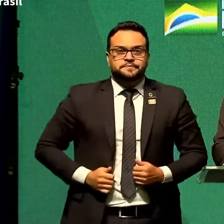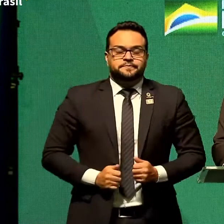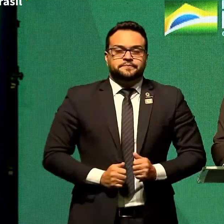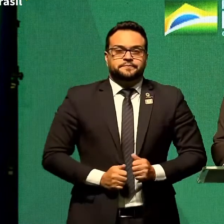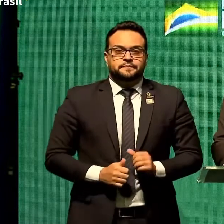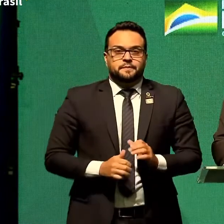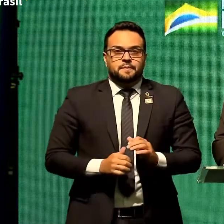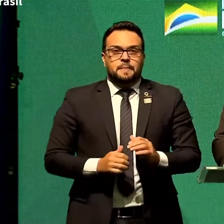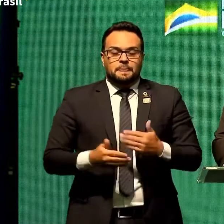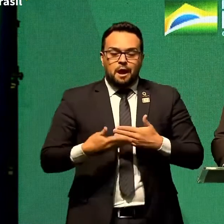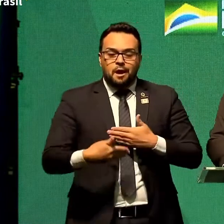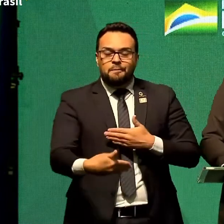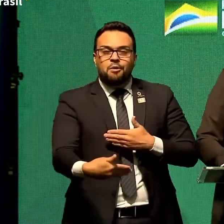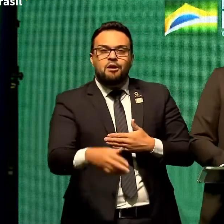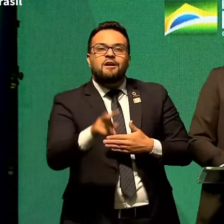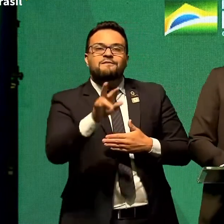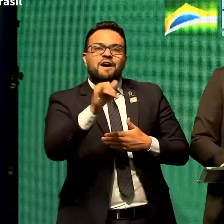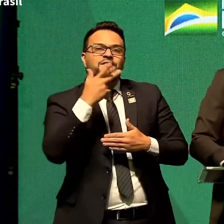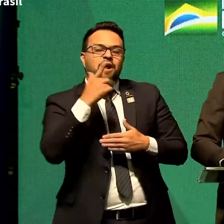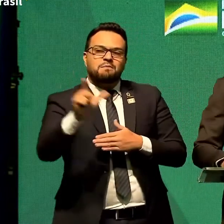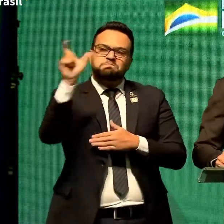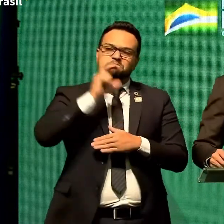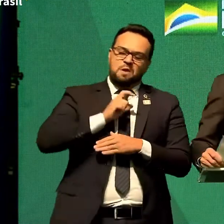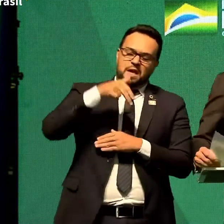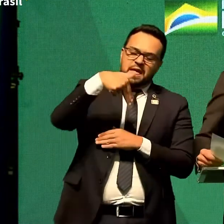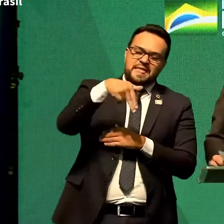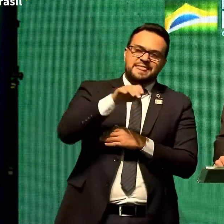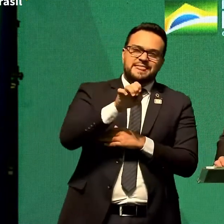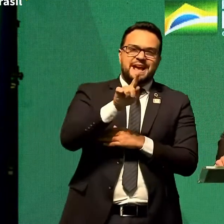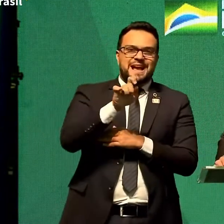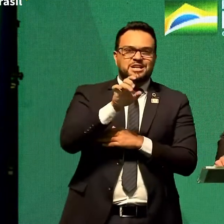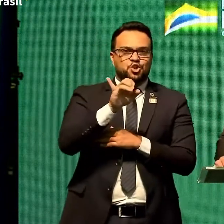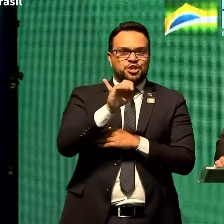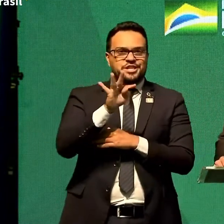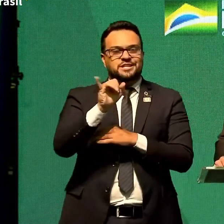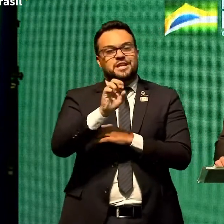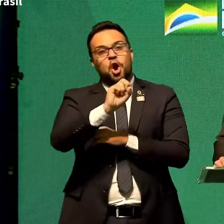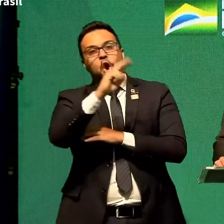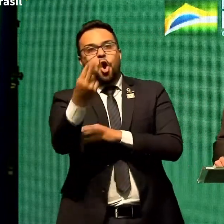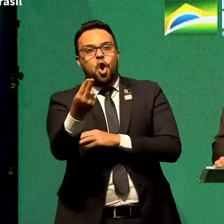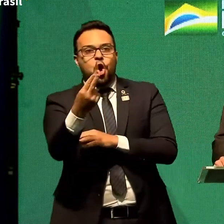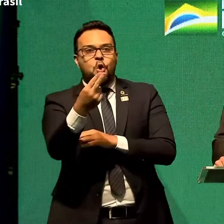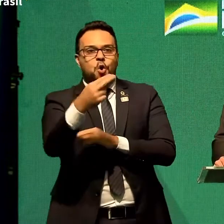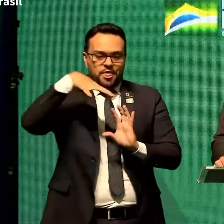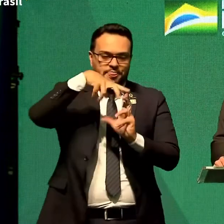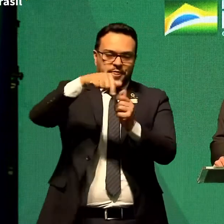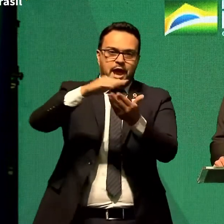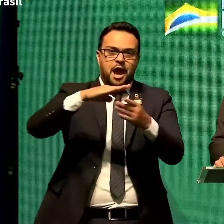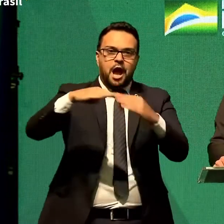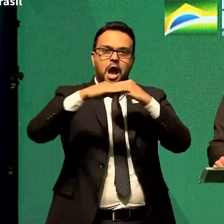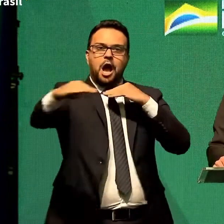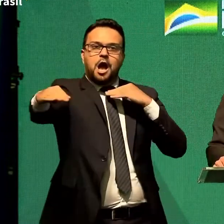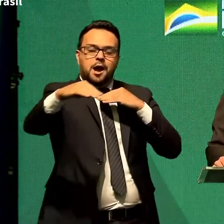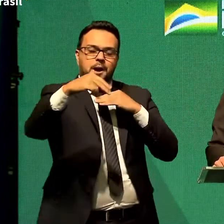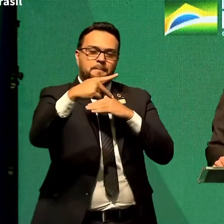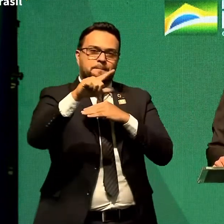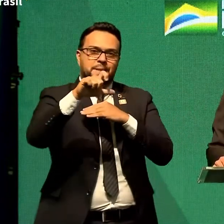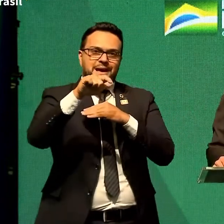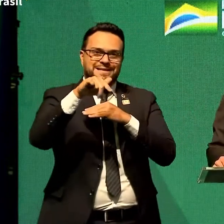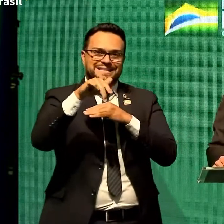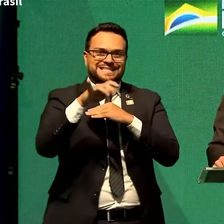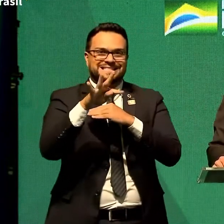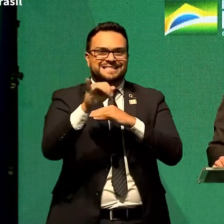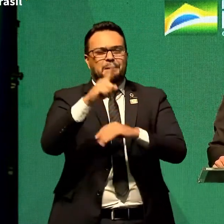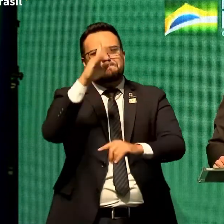Daqui a pouco vão me chamar de negacionista ou terraplanista. Não tem mais do que me acusar depois daquelas